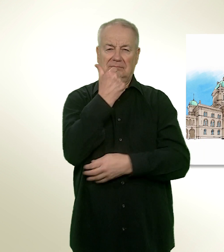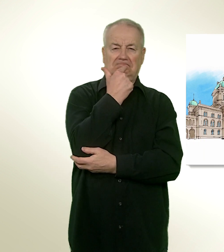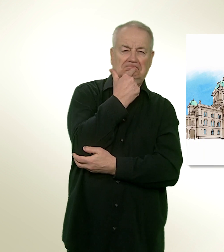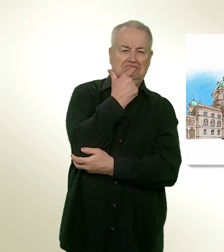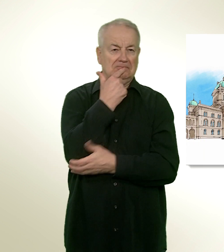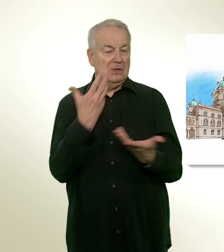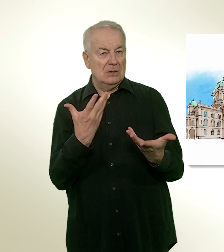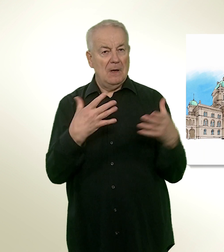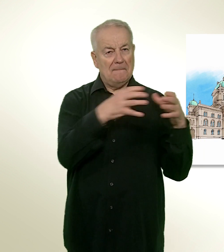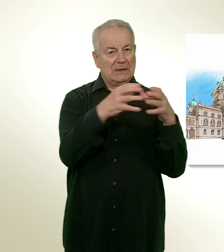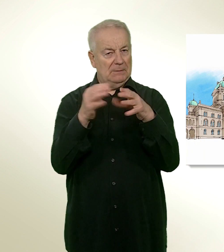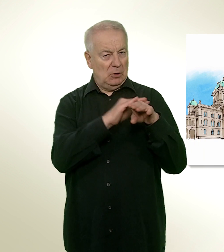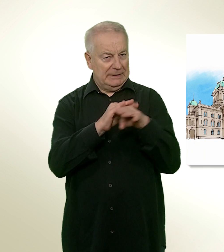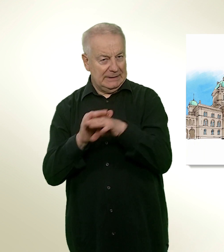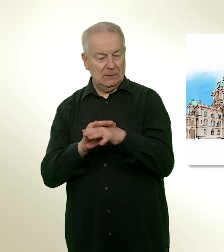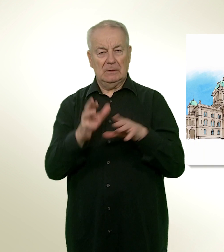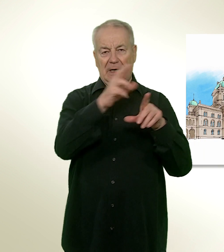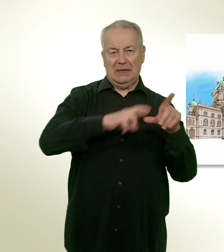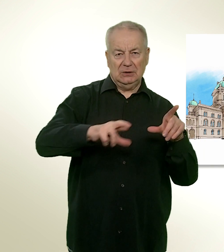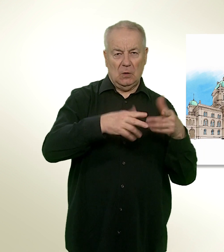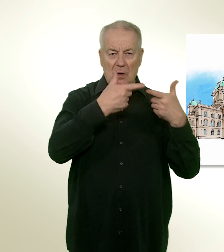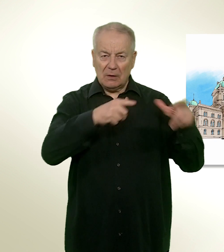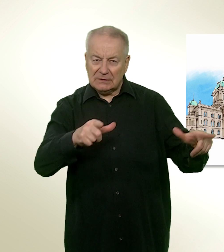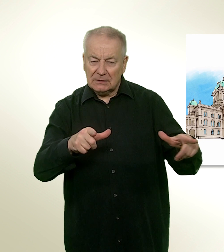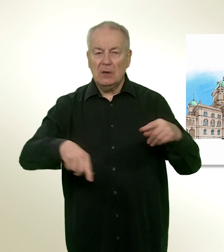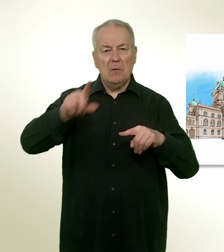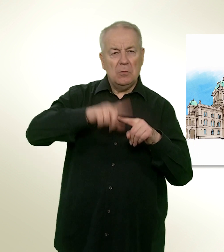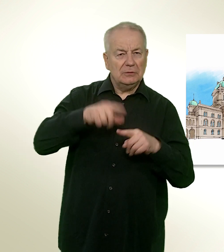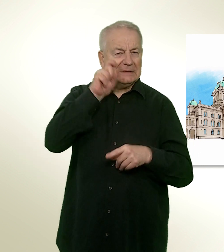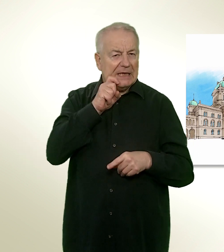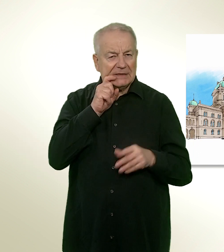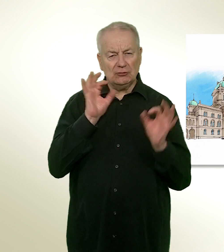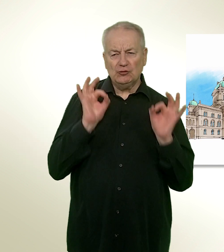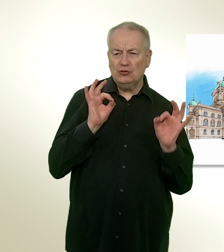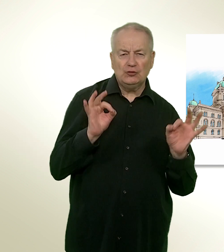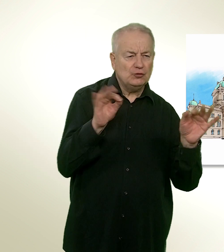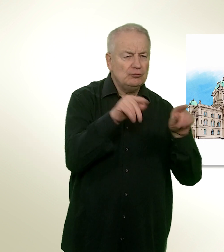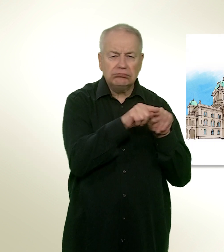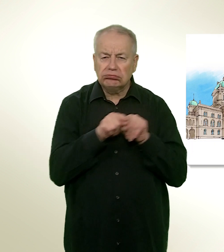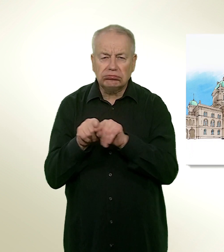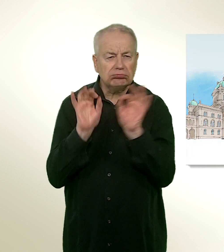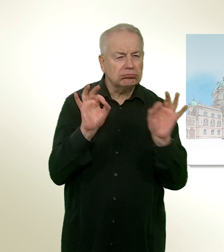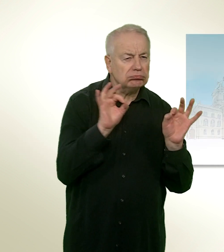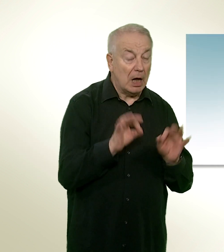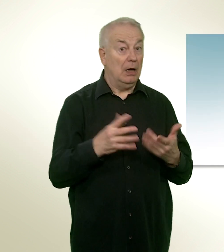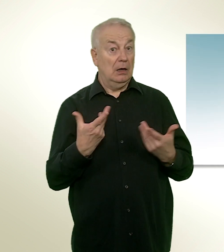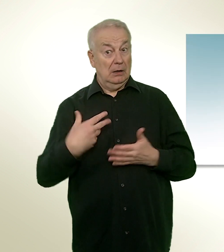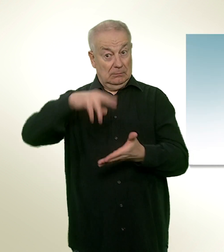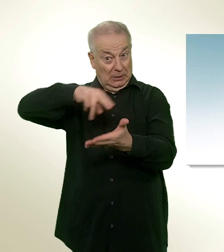que les partis politiques, les régions linguistiques et les sexes soient équitablement représentés. Pour les auteurs de l'initiative,